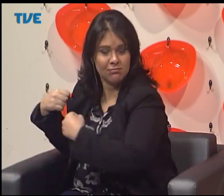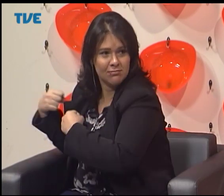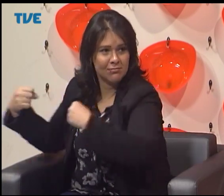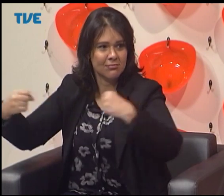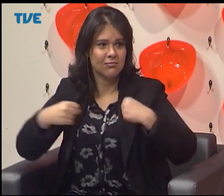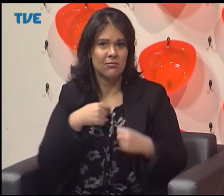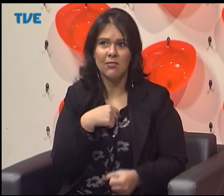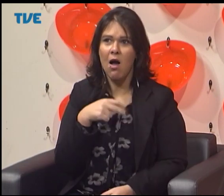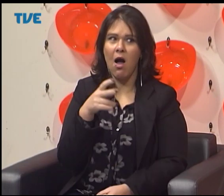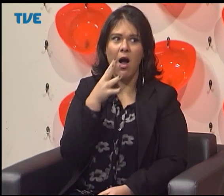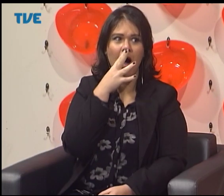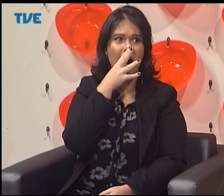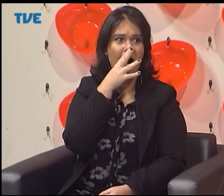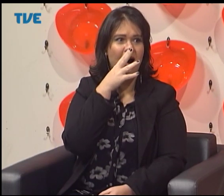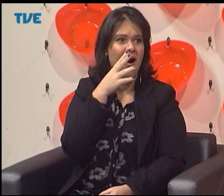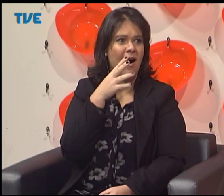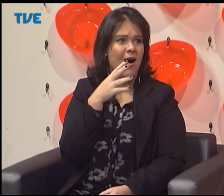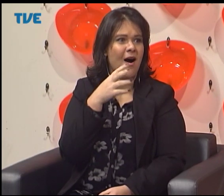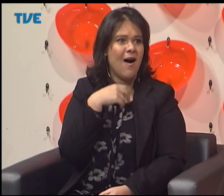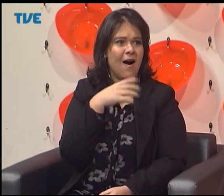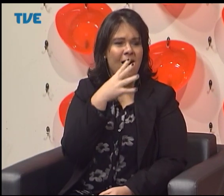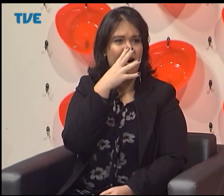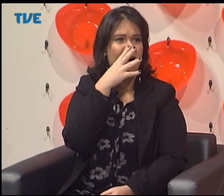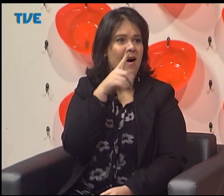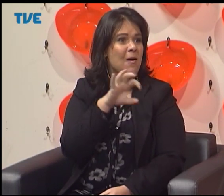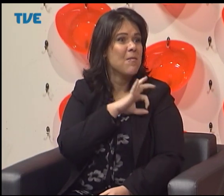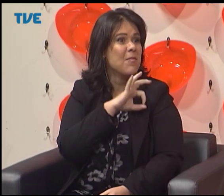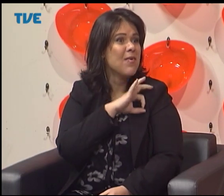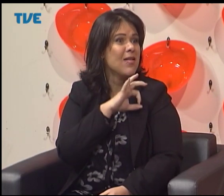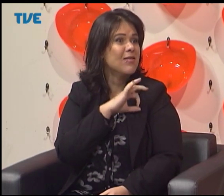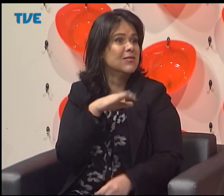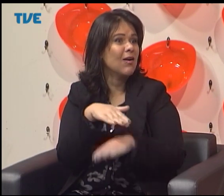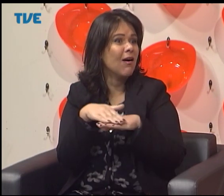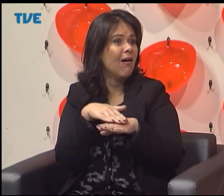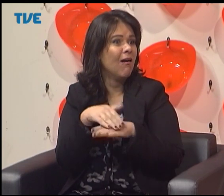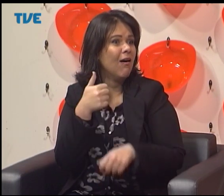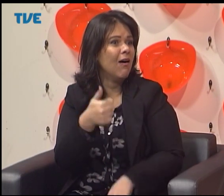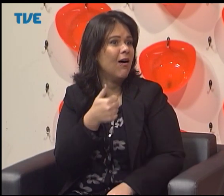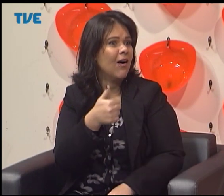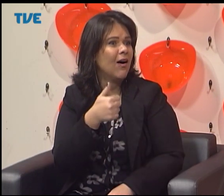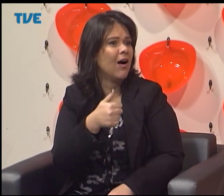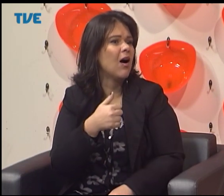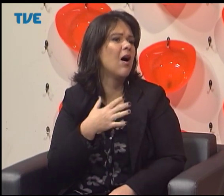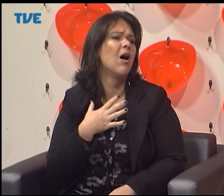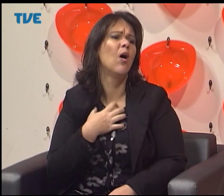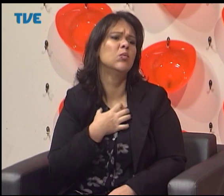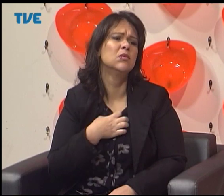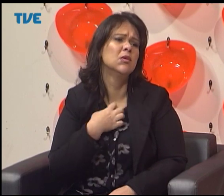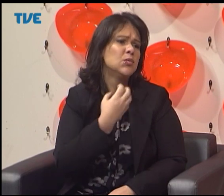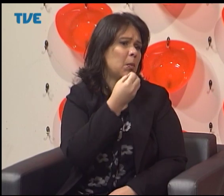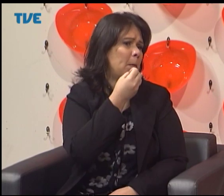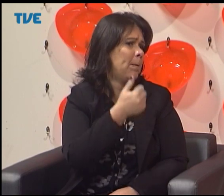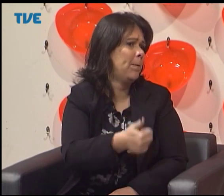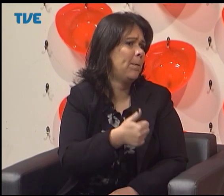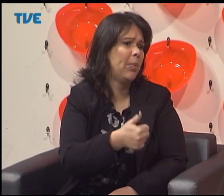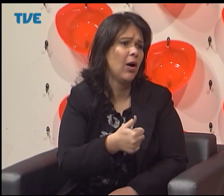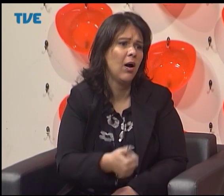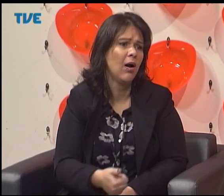nós... Não, um policial falou assim para nós, assim, cuidado com a bolsa, não deixa atrás, coloca na frente. Sinalizou para a